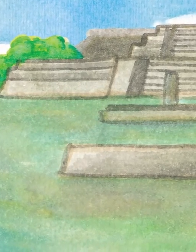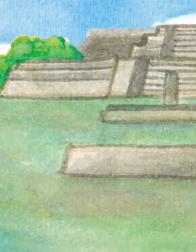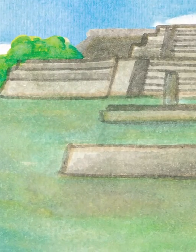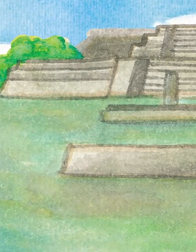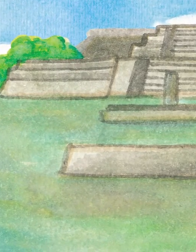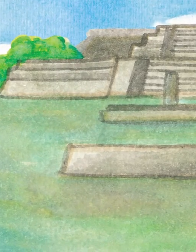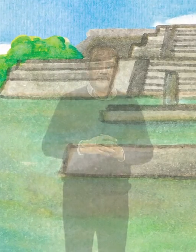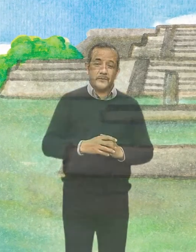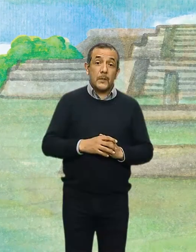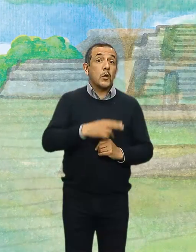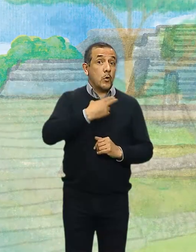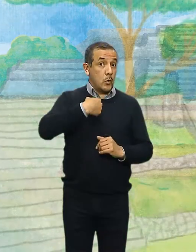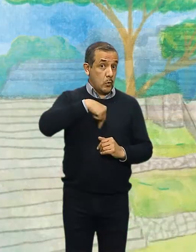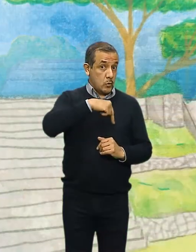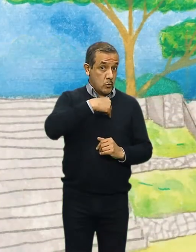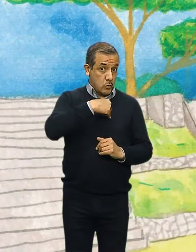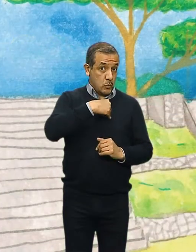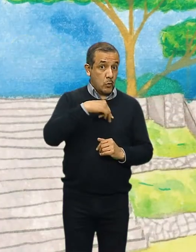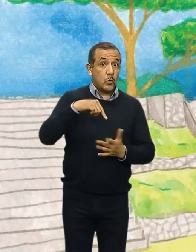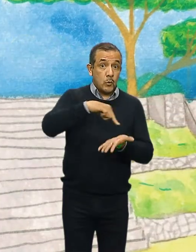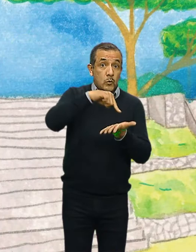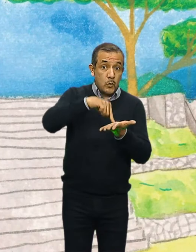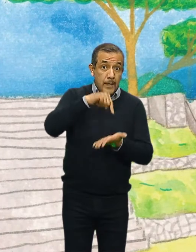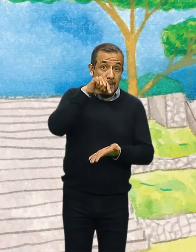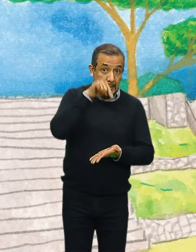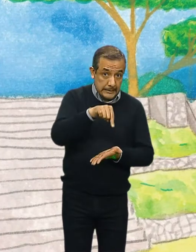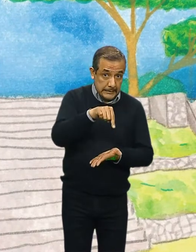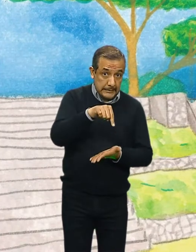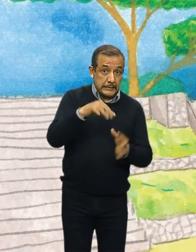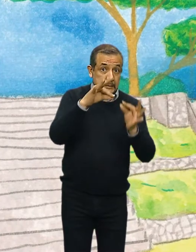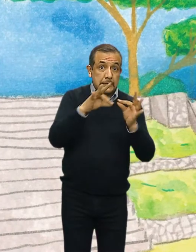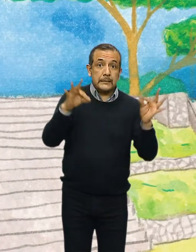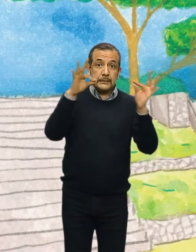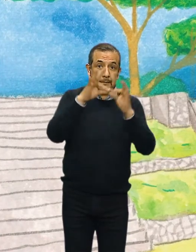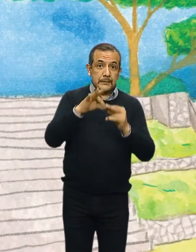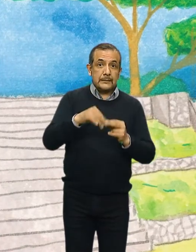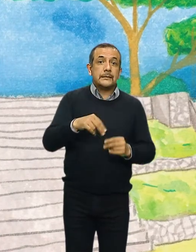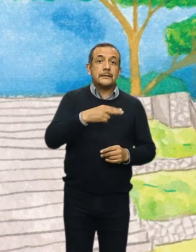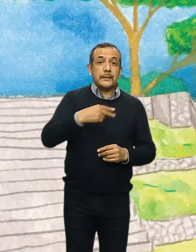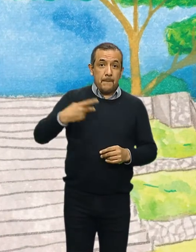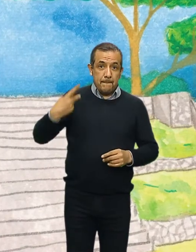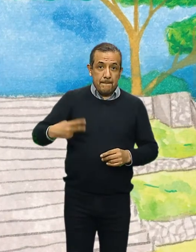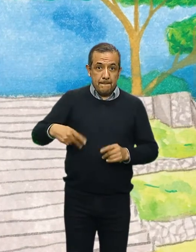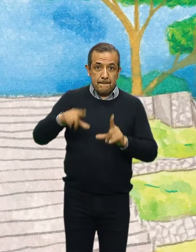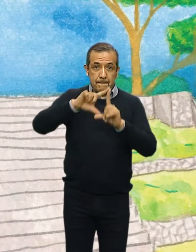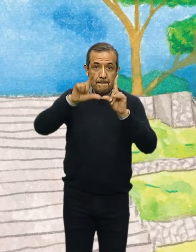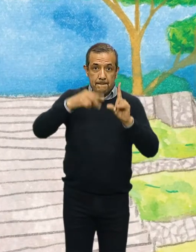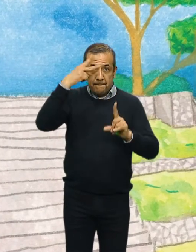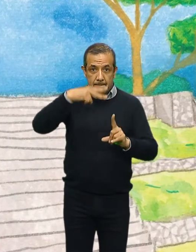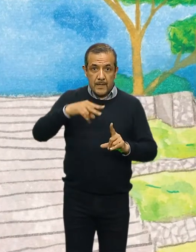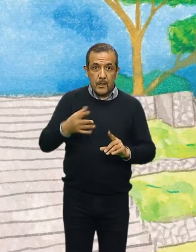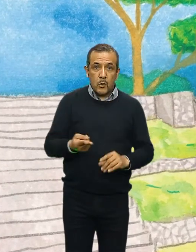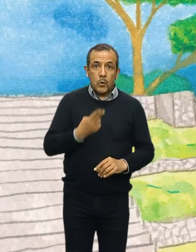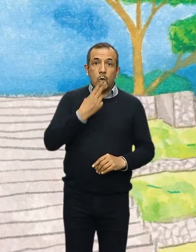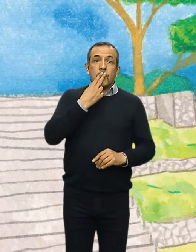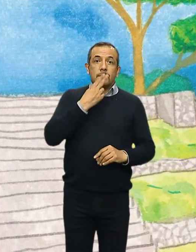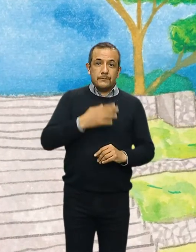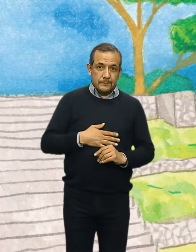Para nosotros se trata de un sitio emblemático que forma parte de nuestro patrimonio como mexicanos. Por tanto, nos